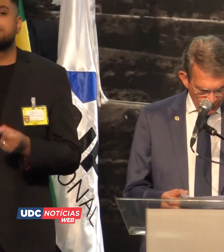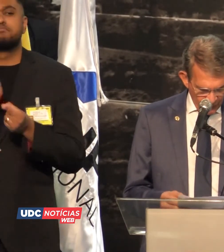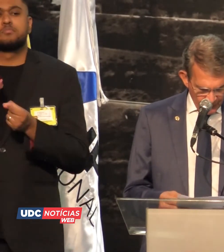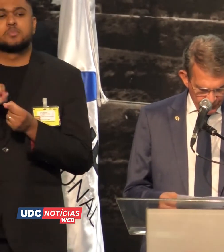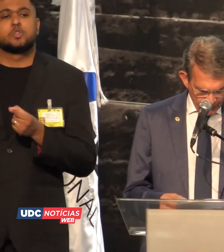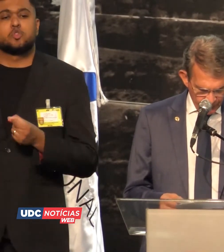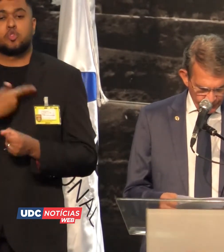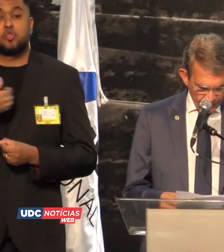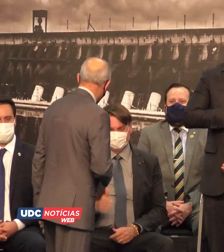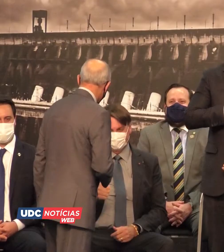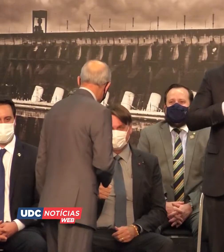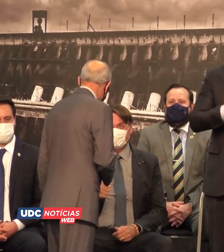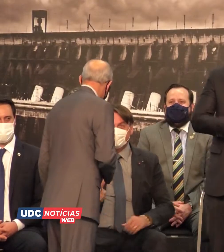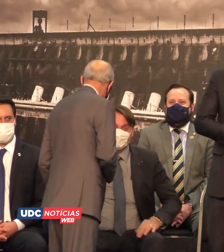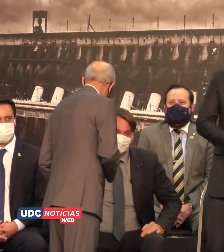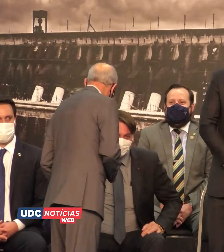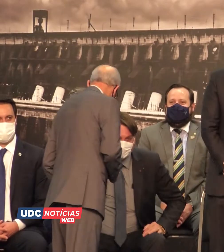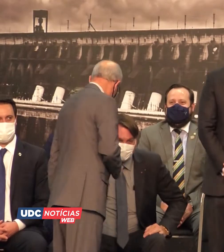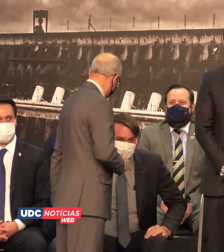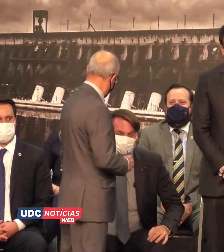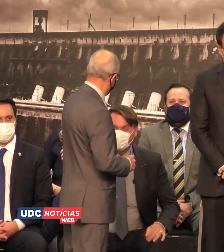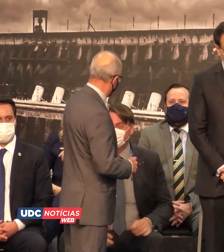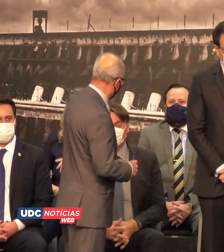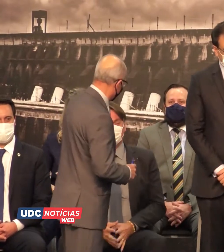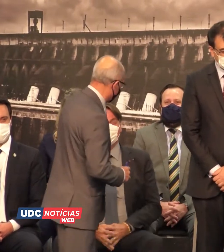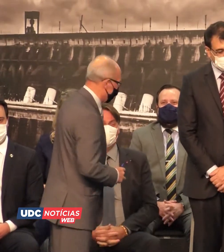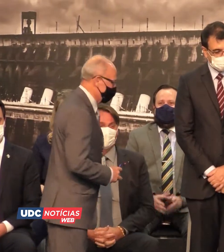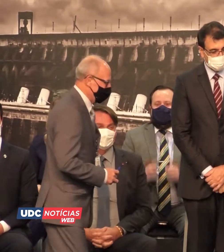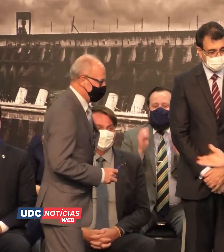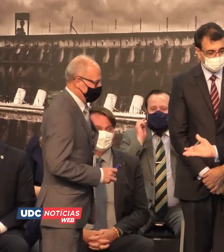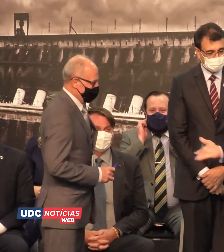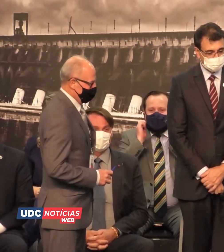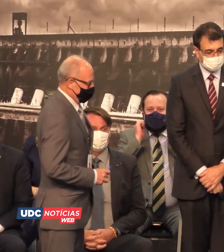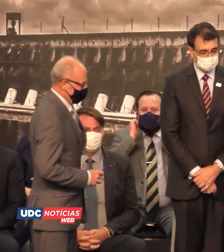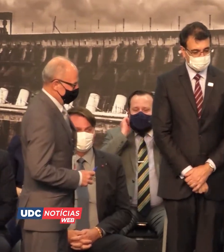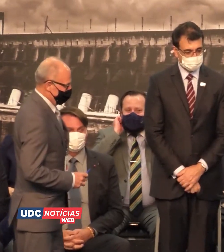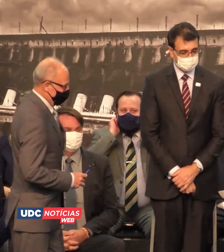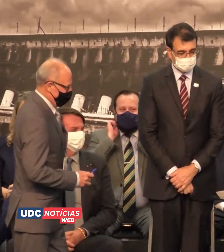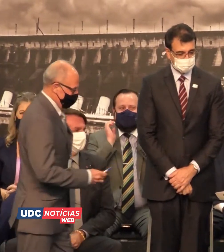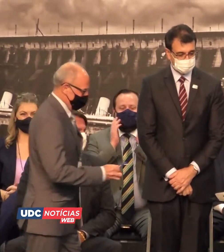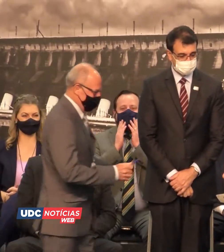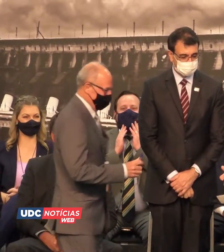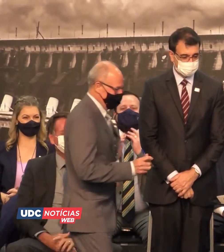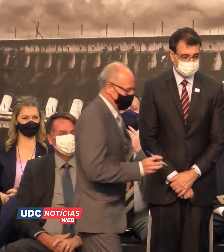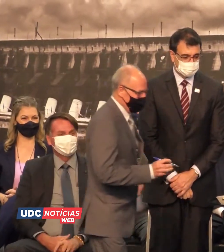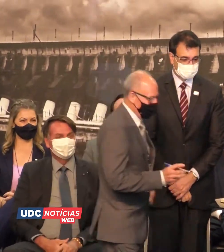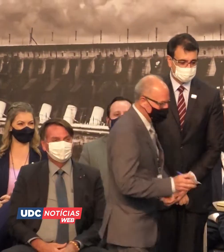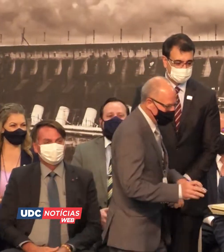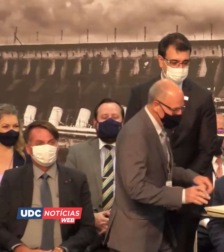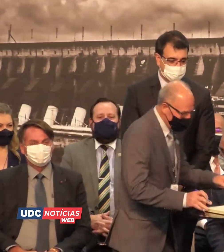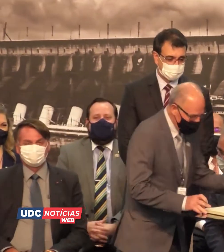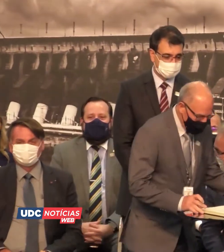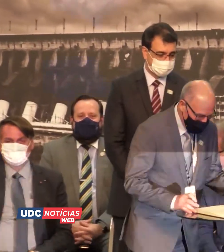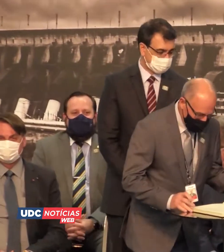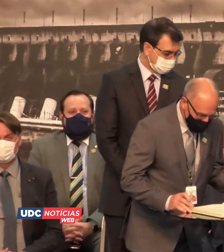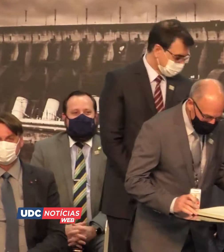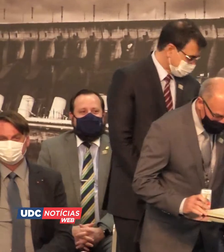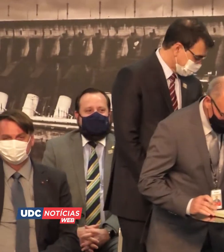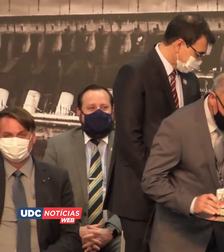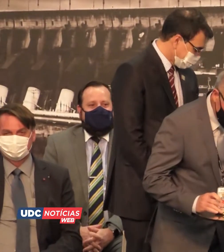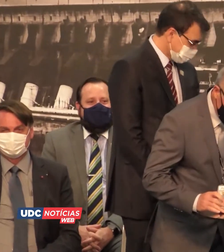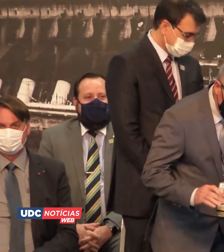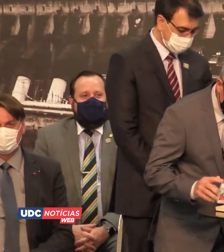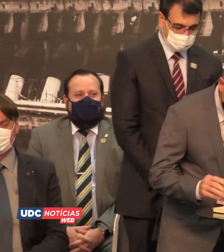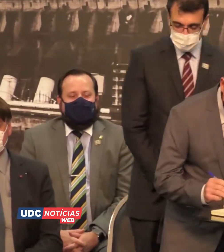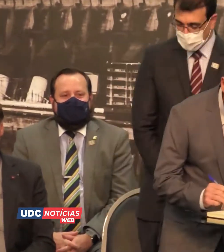essa nova missão. A nomeação do general João Francisco Ferreira como novo diretor-geral brasileiro da Itaipu, com mandato até 16 de